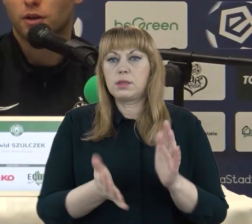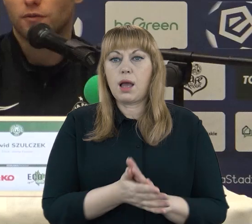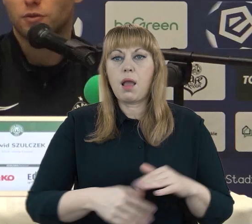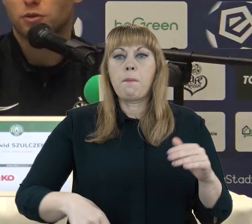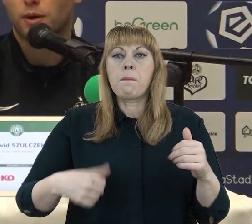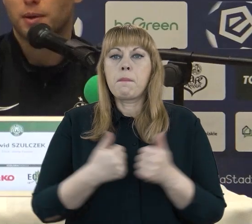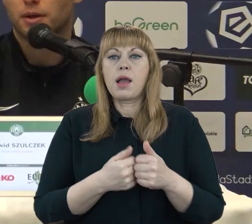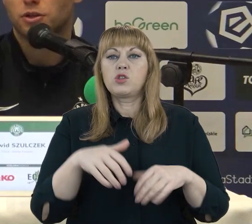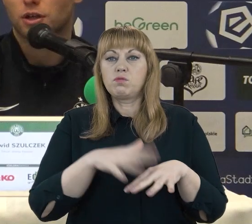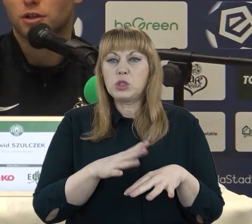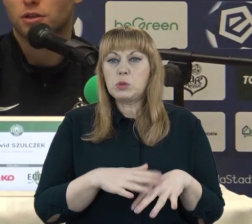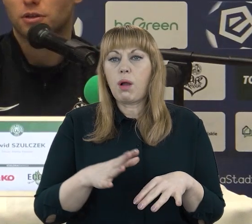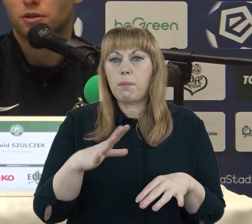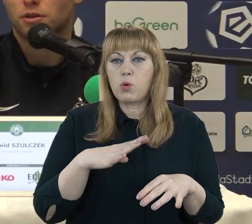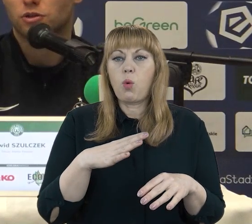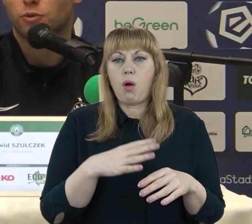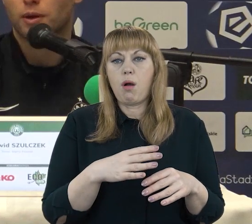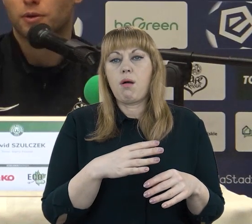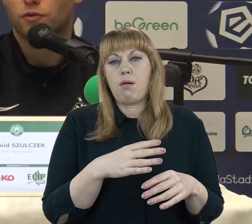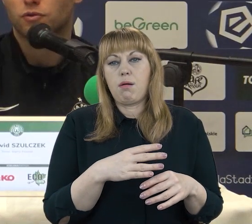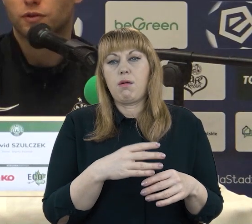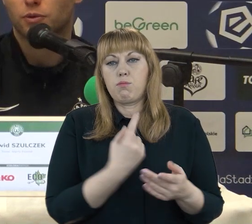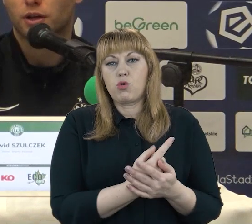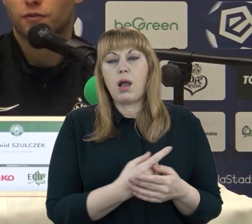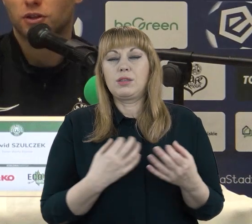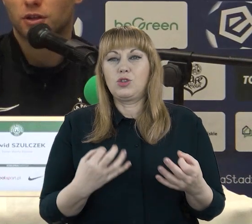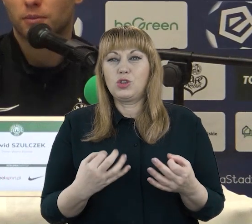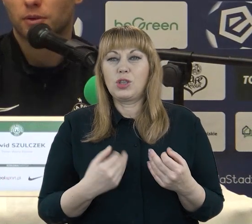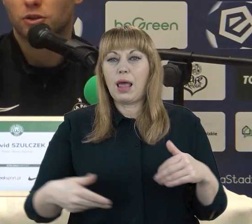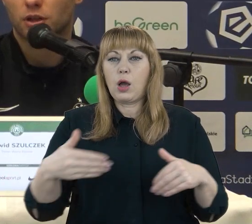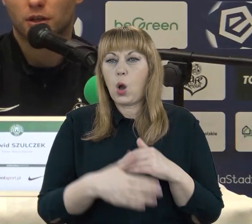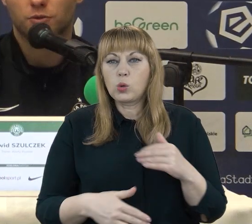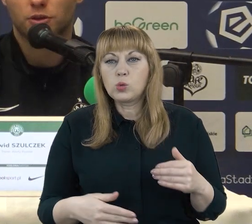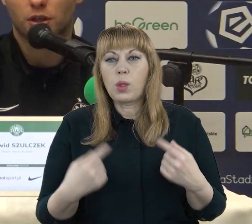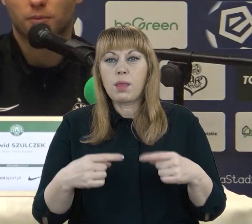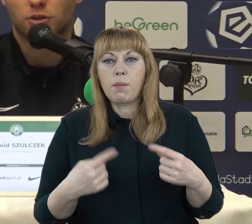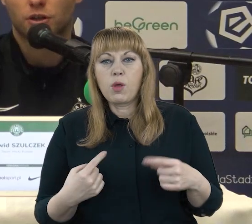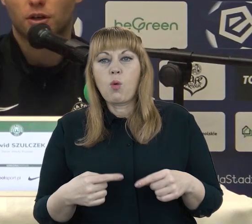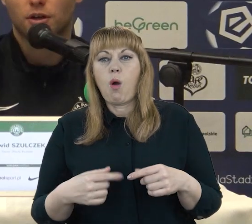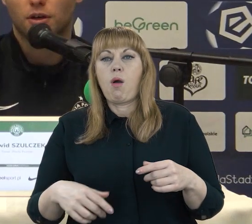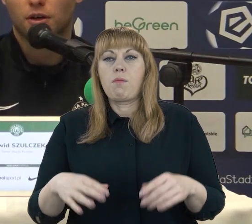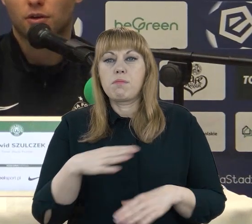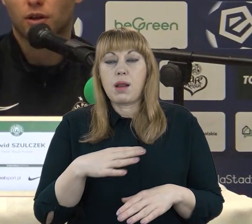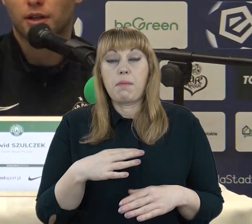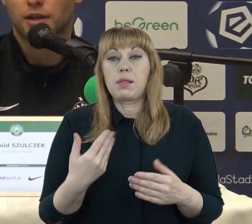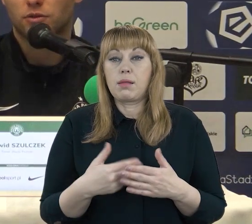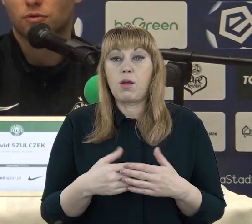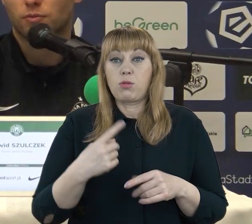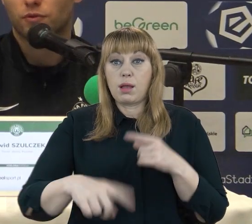Wisła zdobyła bramkę. Dzisiaj nikt nie zdobył bramki w końcówce po takiej fazie. I mam nadzieję, że jak kiedyś będzie taki mecz kolejny raz, to my w